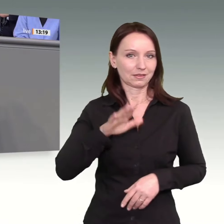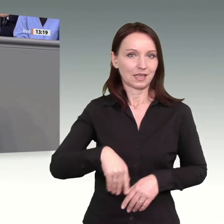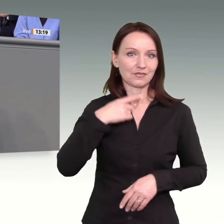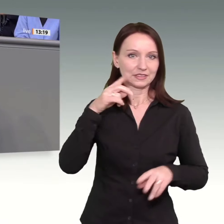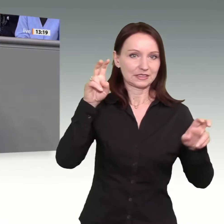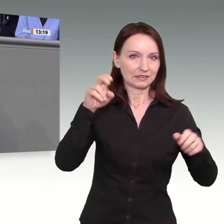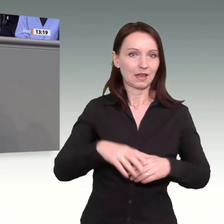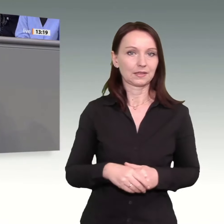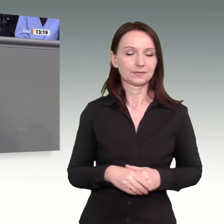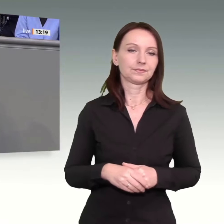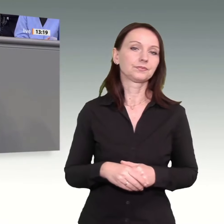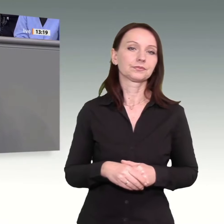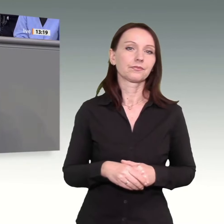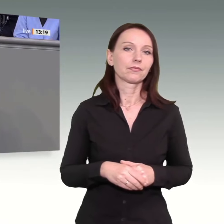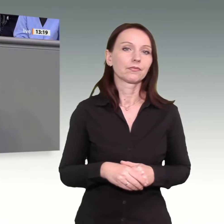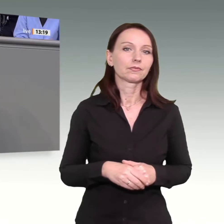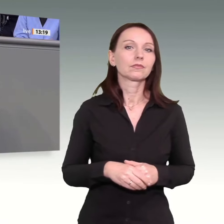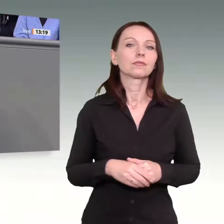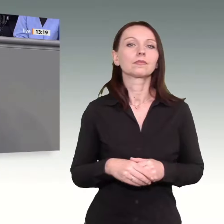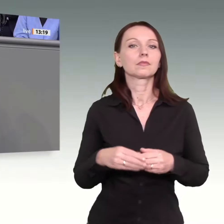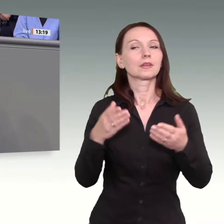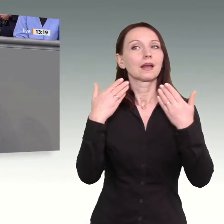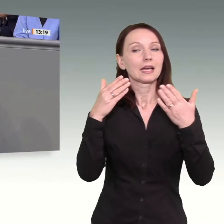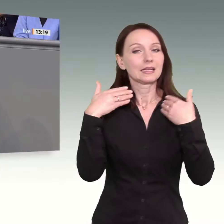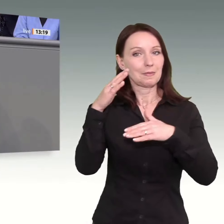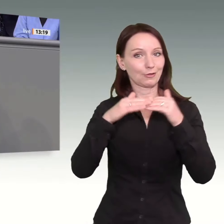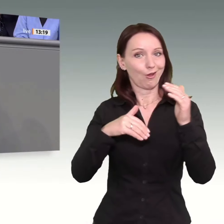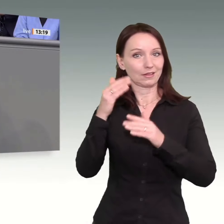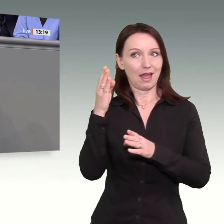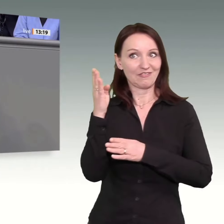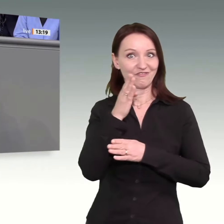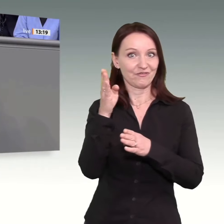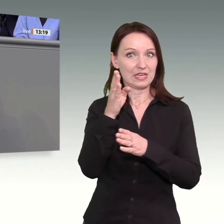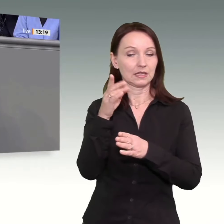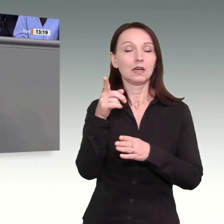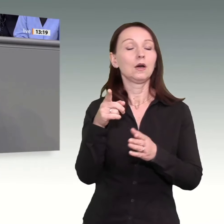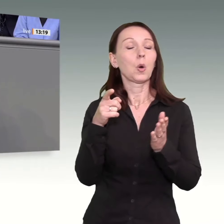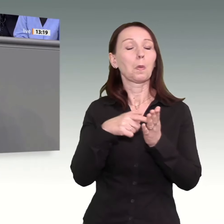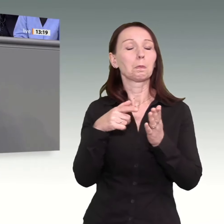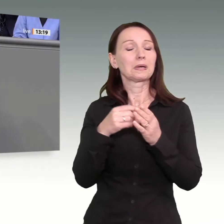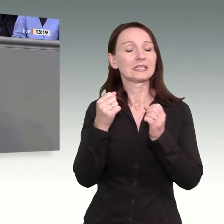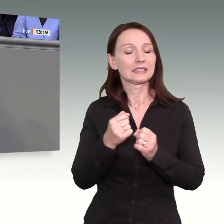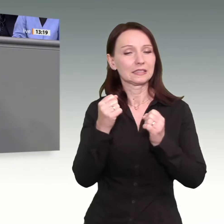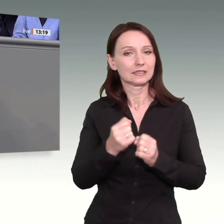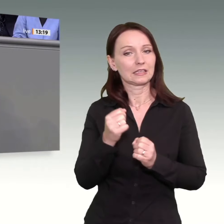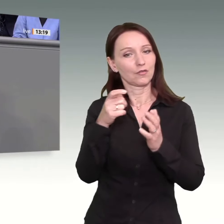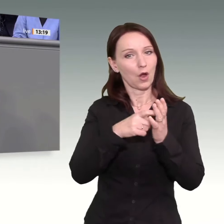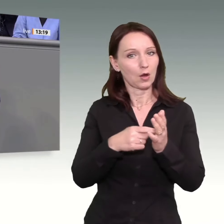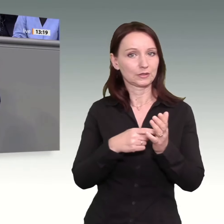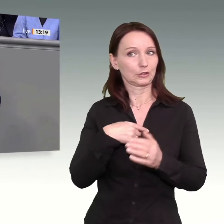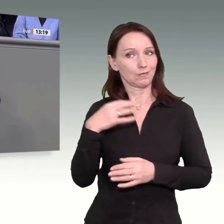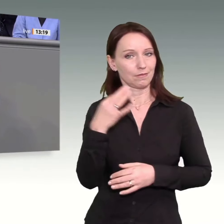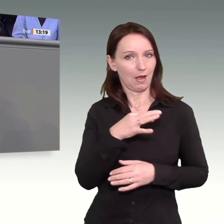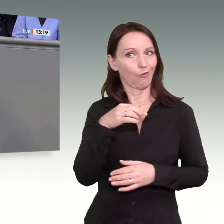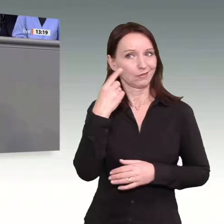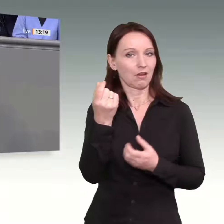Klimaneutralität ist eine unbedingte Voraussetzung für Freiheit. Wir haben da mal nachgefragt,